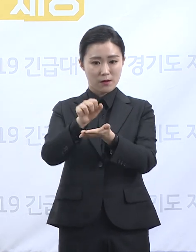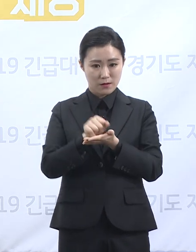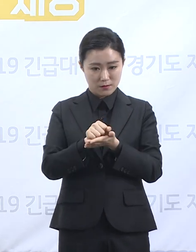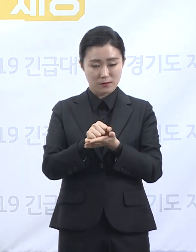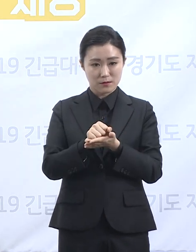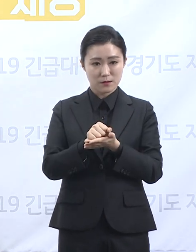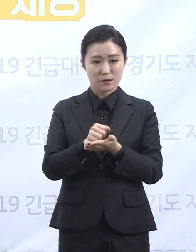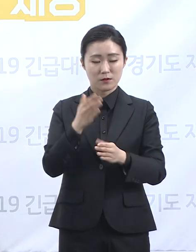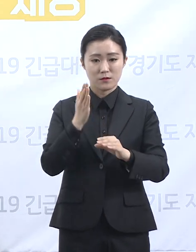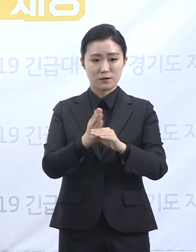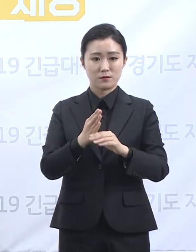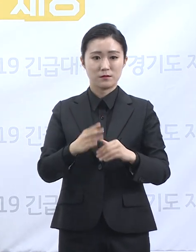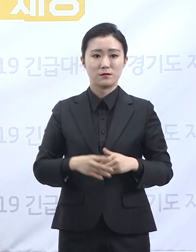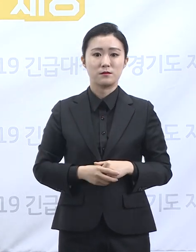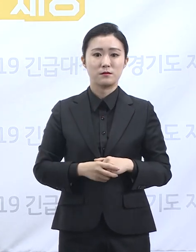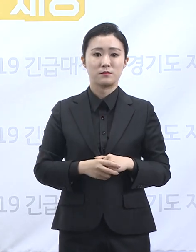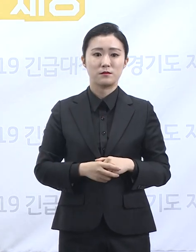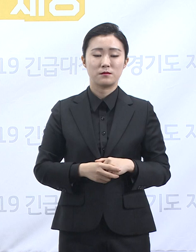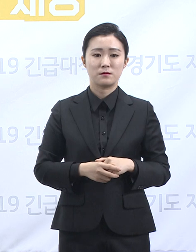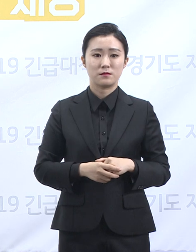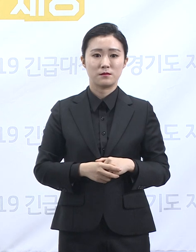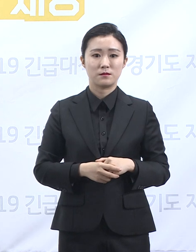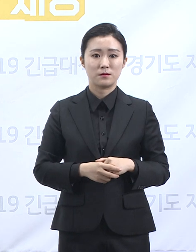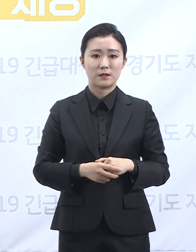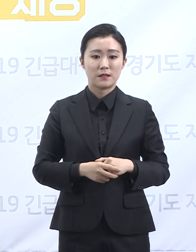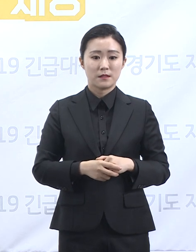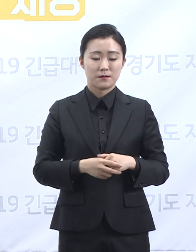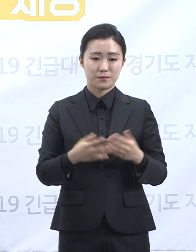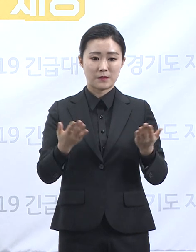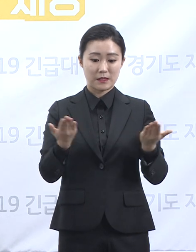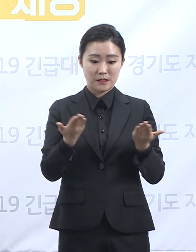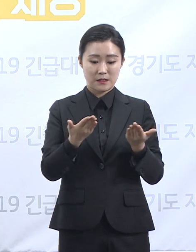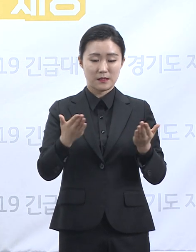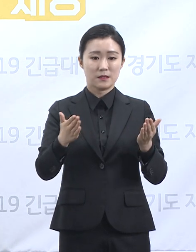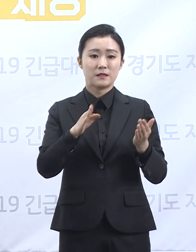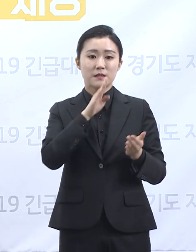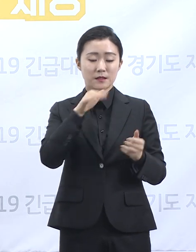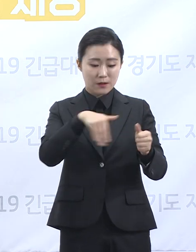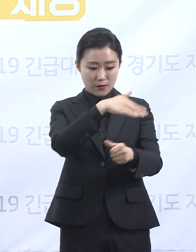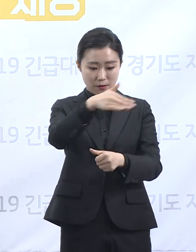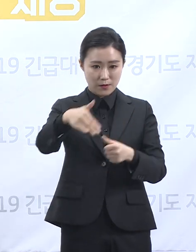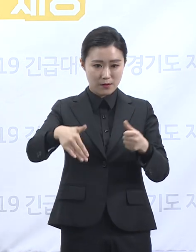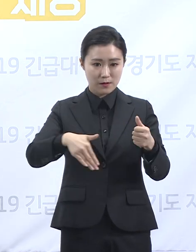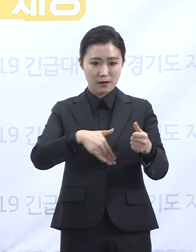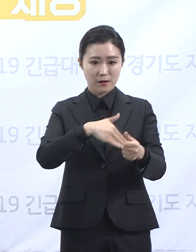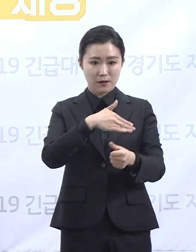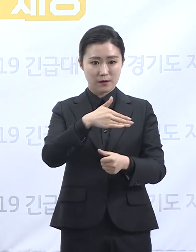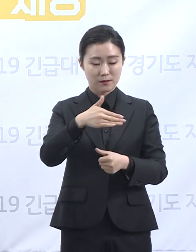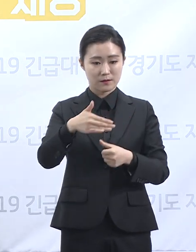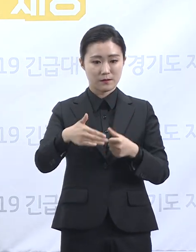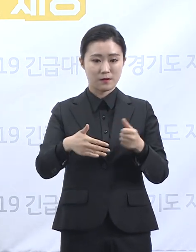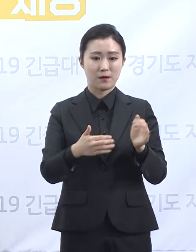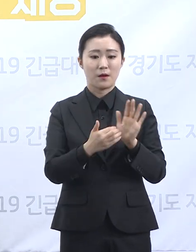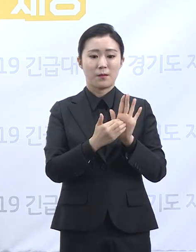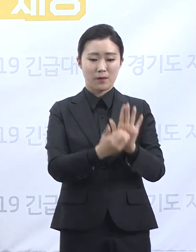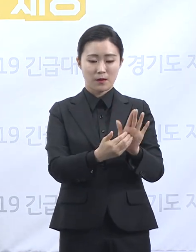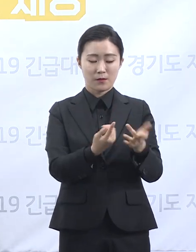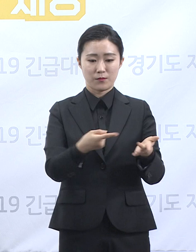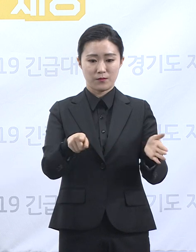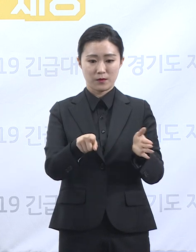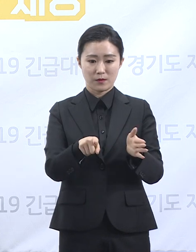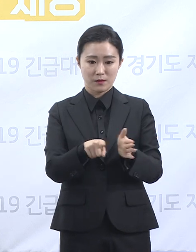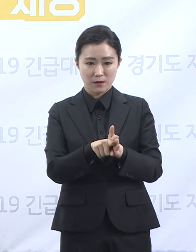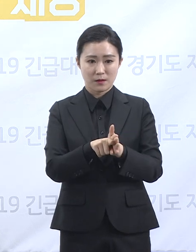중앙방역대책본부의 지침이 일산 현장에 정확하게 전달되어 합리적인 방역 활동이 순조롭게 진행되도록 같이 노력하겠습니다.